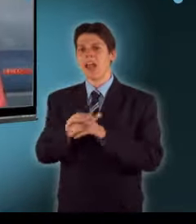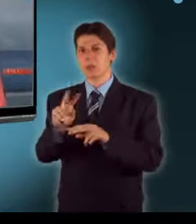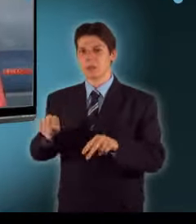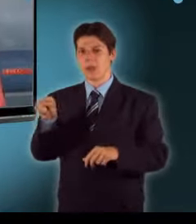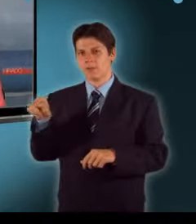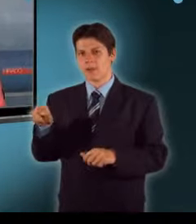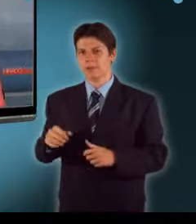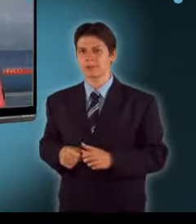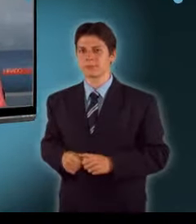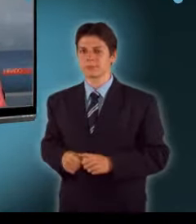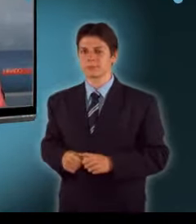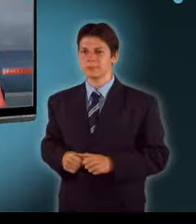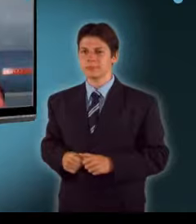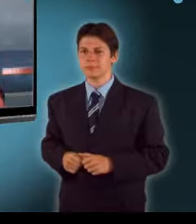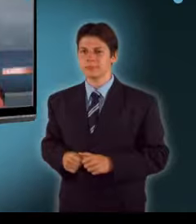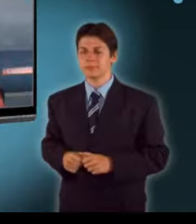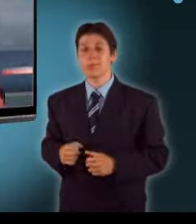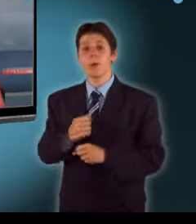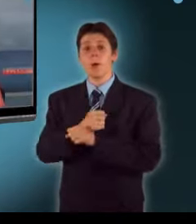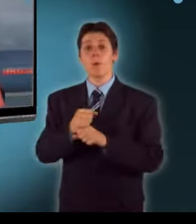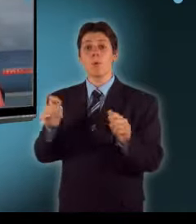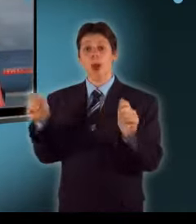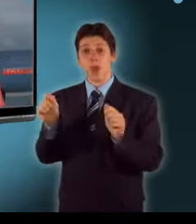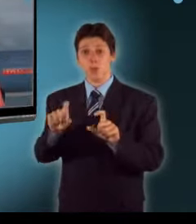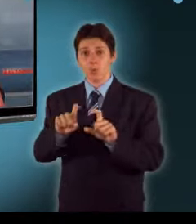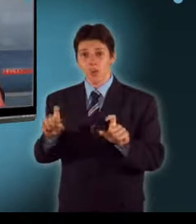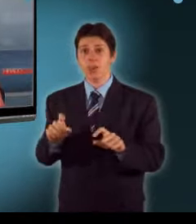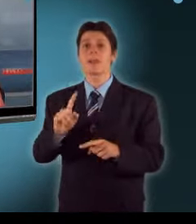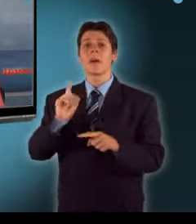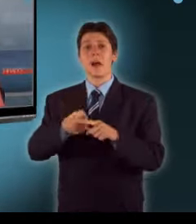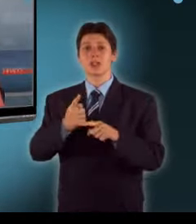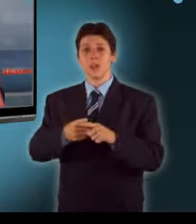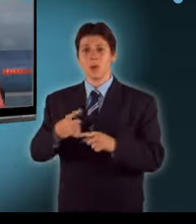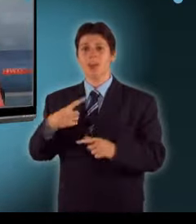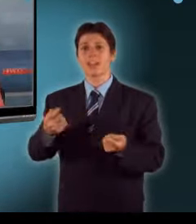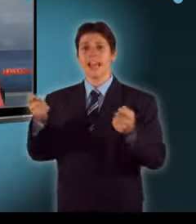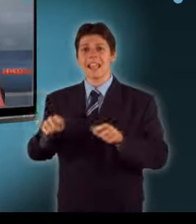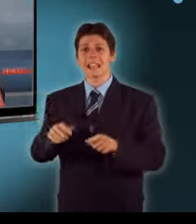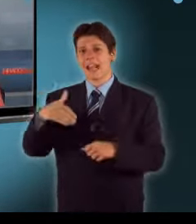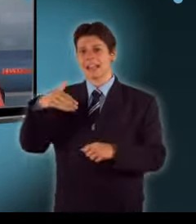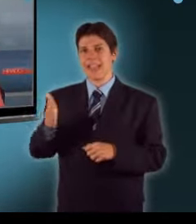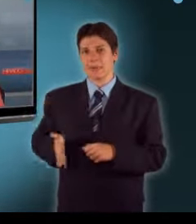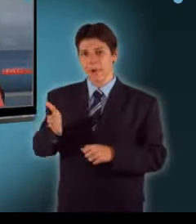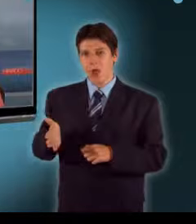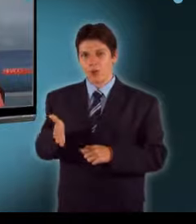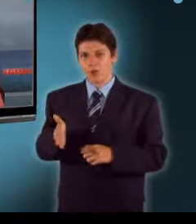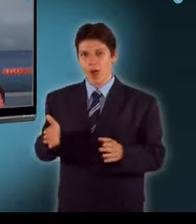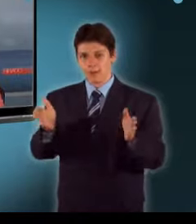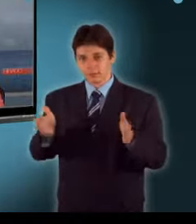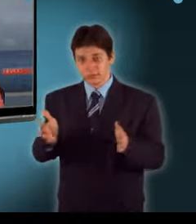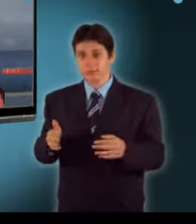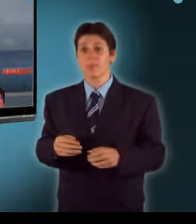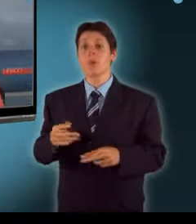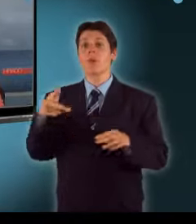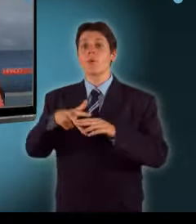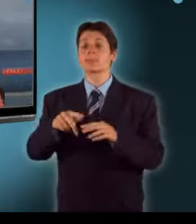Bombariadó miatt másfél órára lezárták a déli pályaudvar várótermét. Ezzel egy időben az APEC Haller utcai épületét is ki